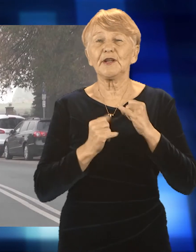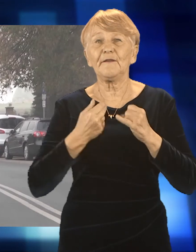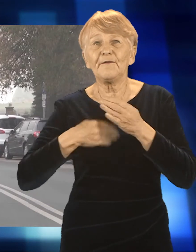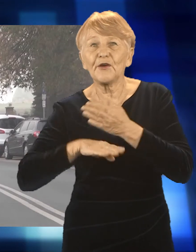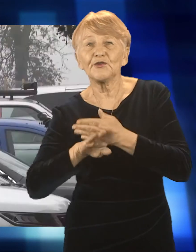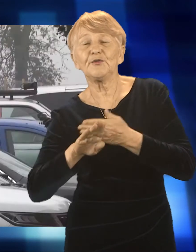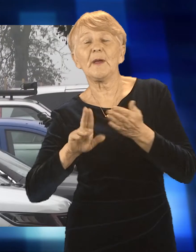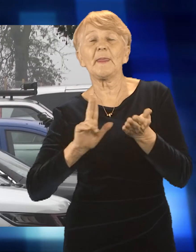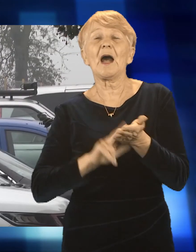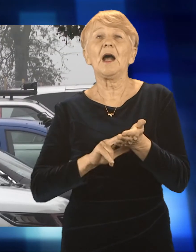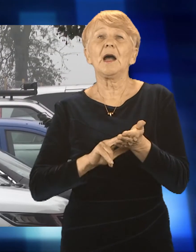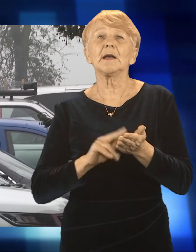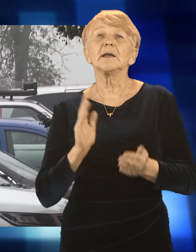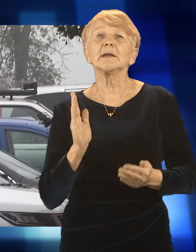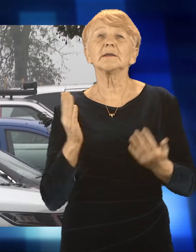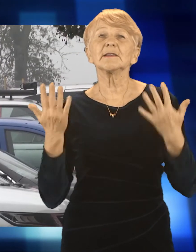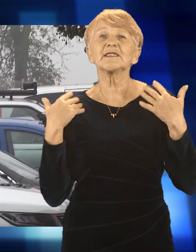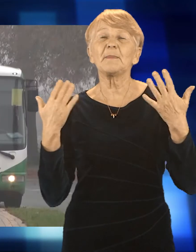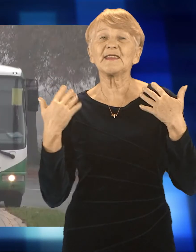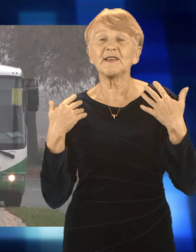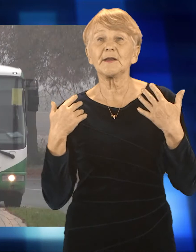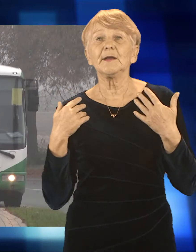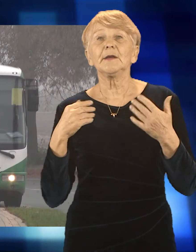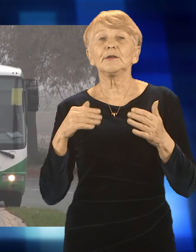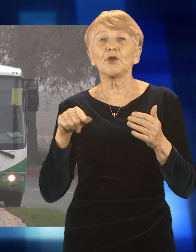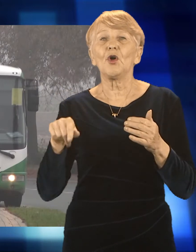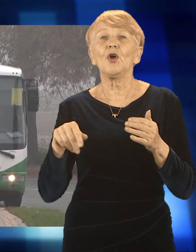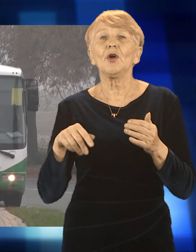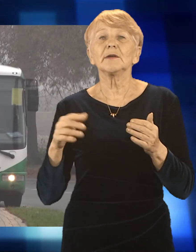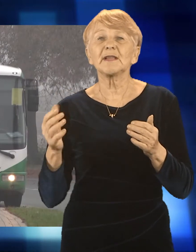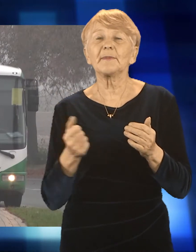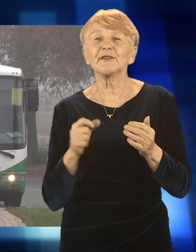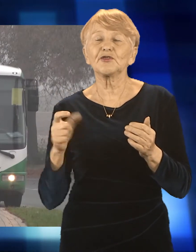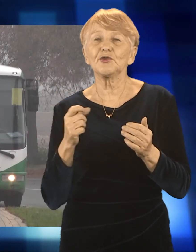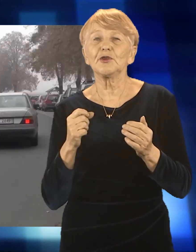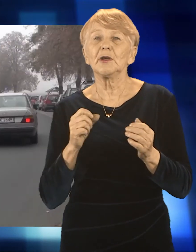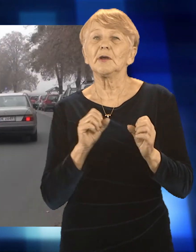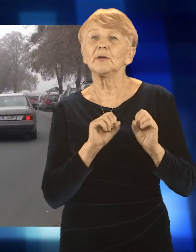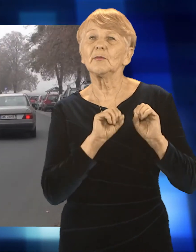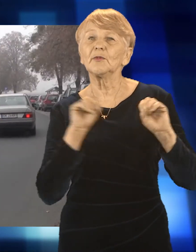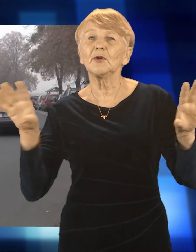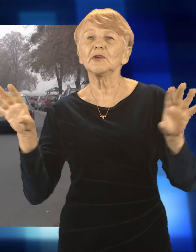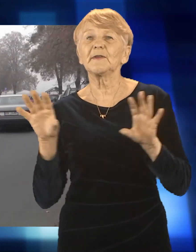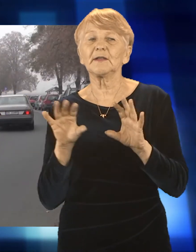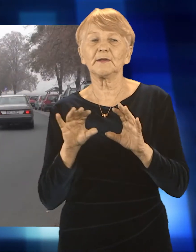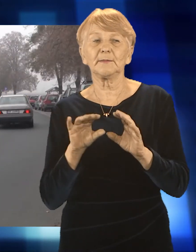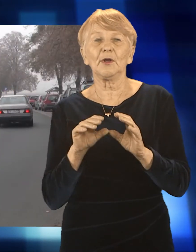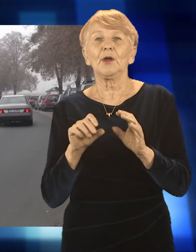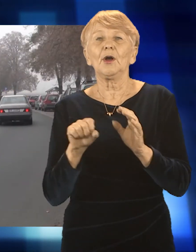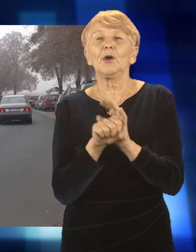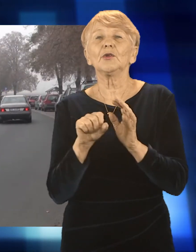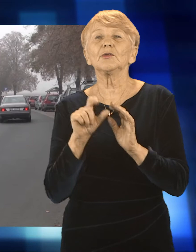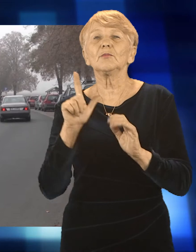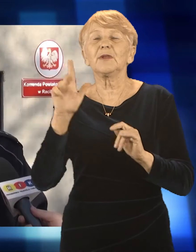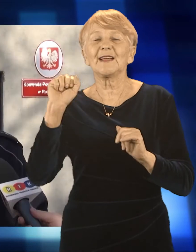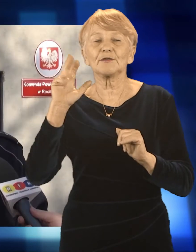pieszych zdaje sobie sprawę, że po zmroku stają się niemal niewidoczni dla kierowców samochodów. Dodatkowym utrudnieniem na drogach mogą być opady deszczu